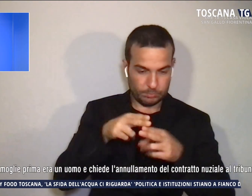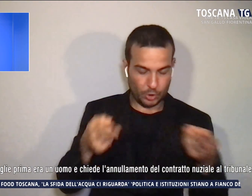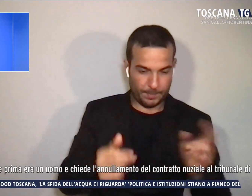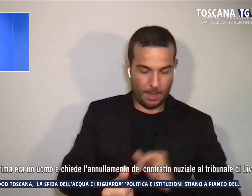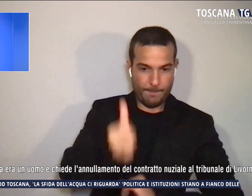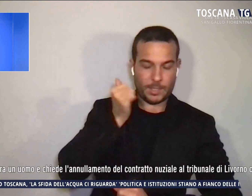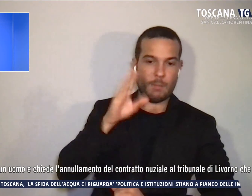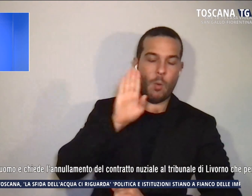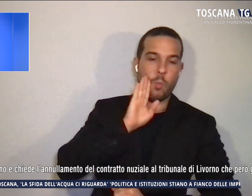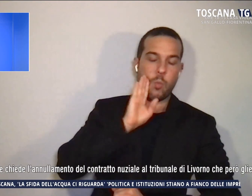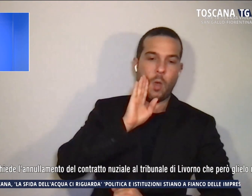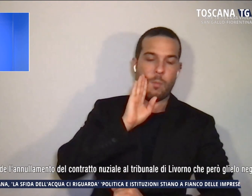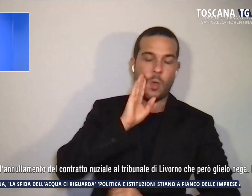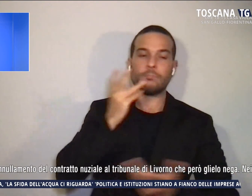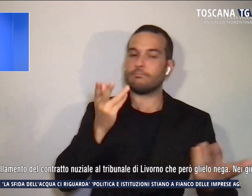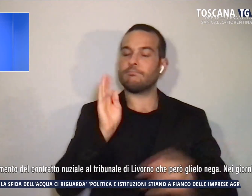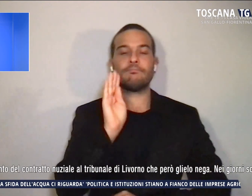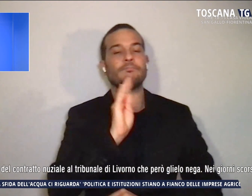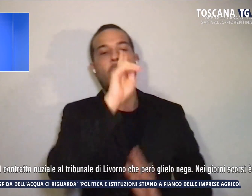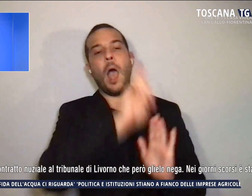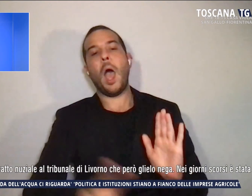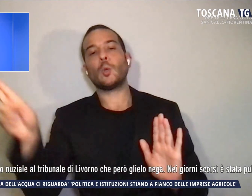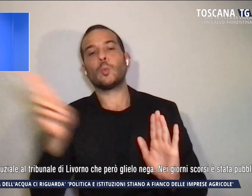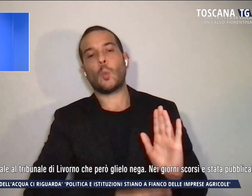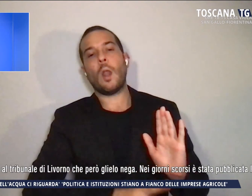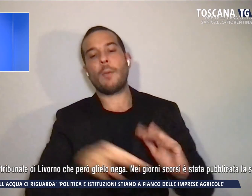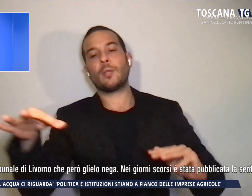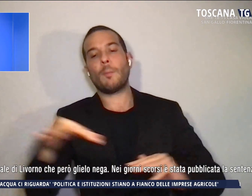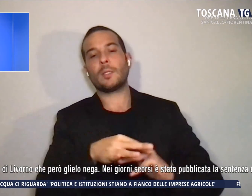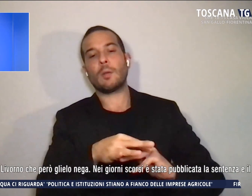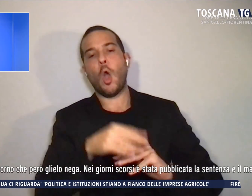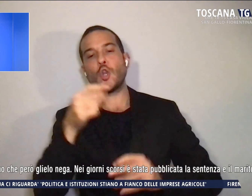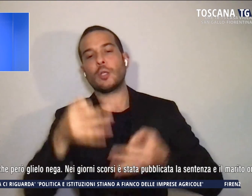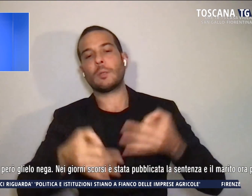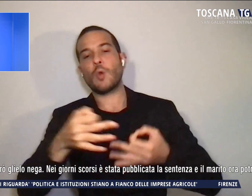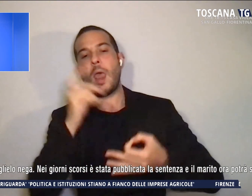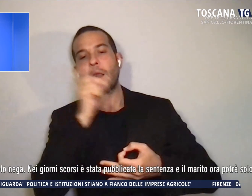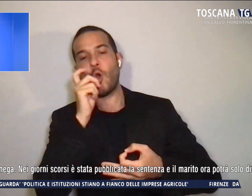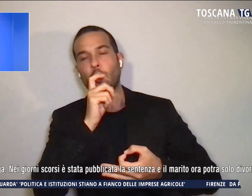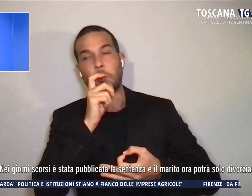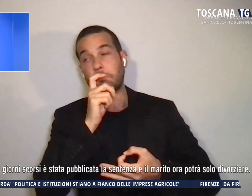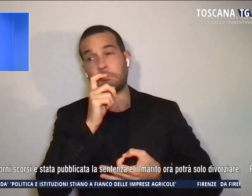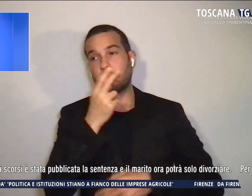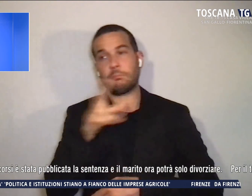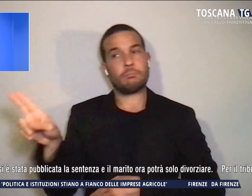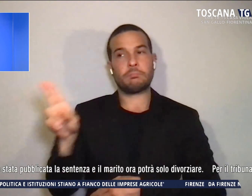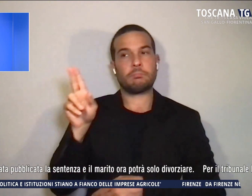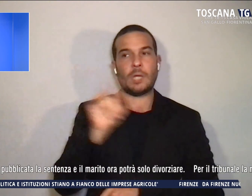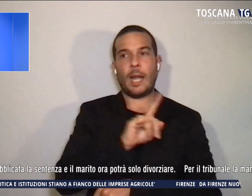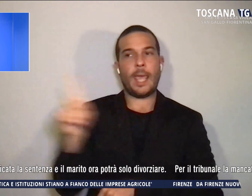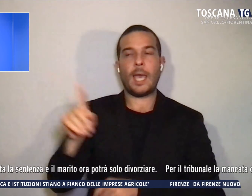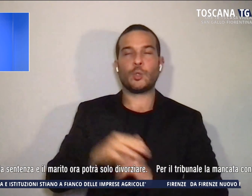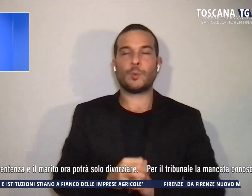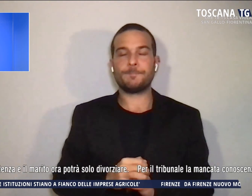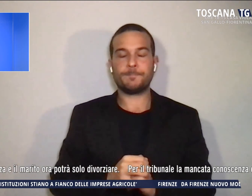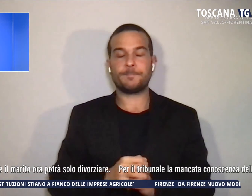contratto annunziale al Tribunale di Livorno, che però glielo nega. Nei giorni scorsi è stata